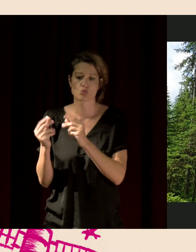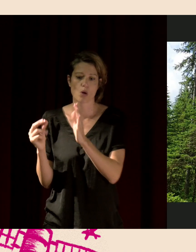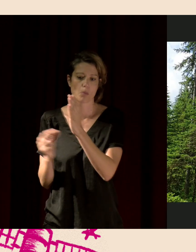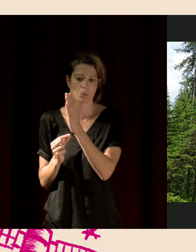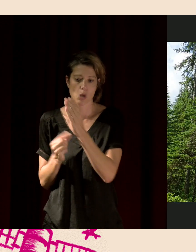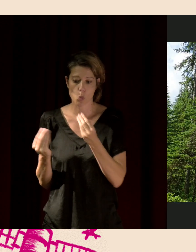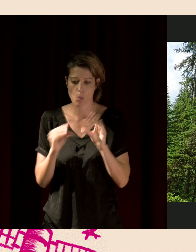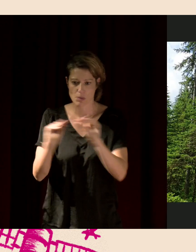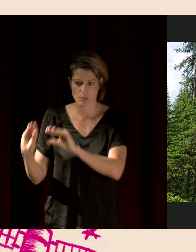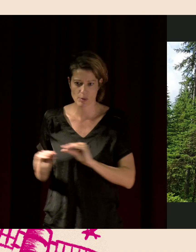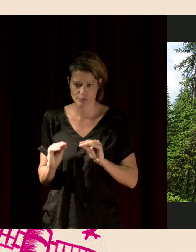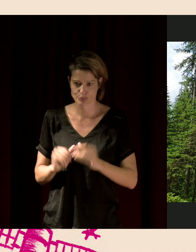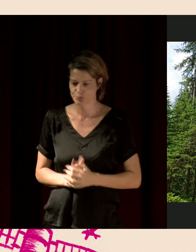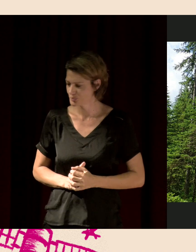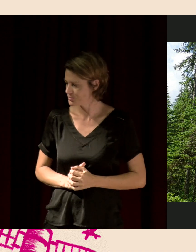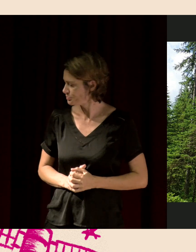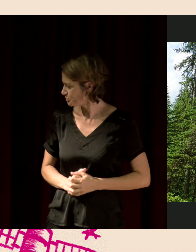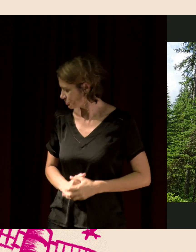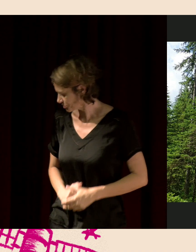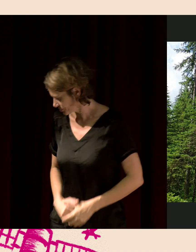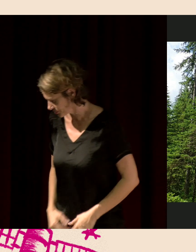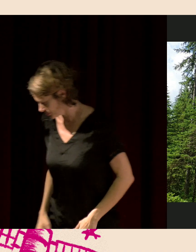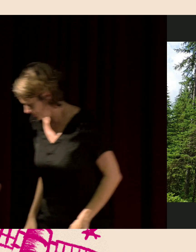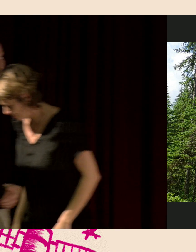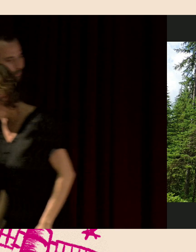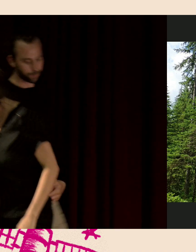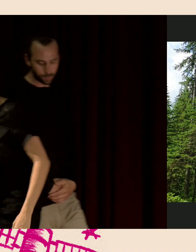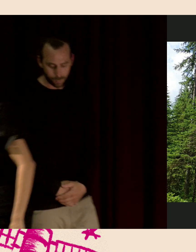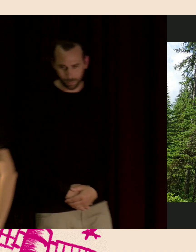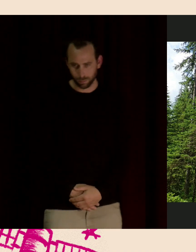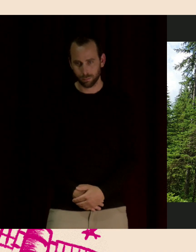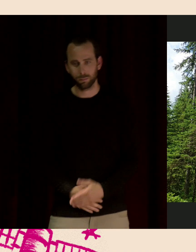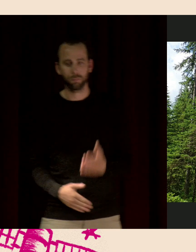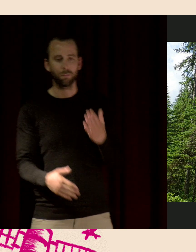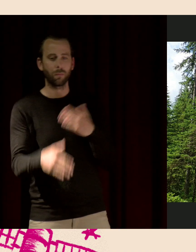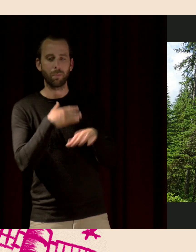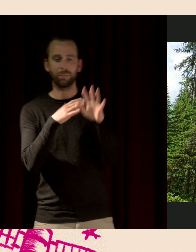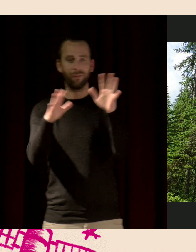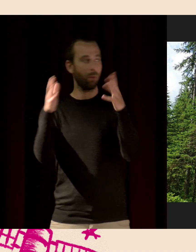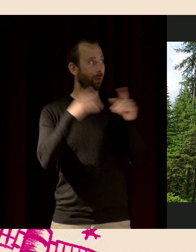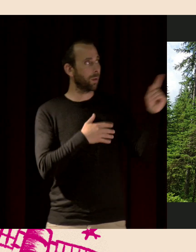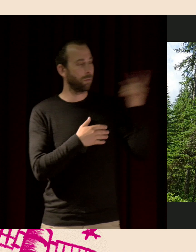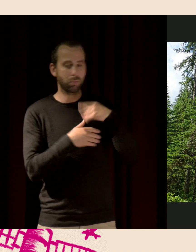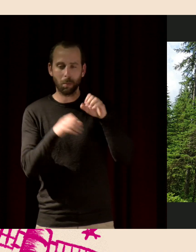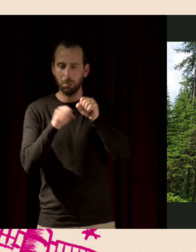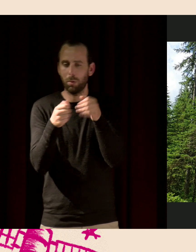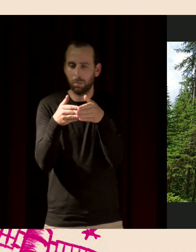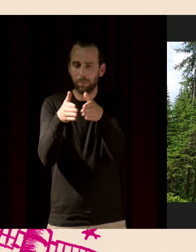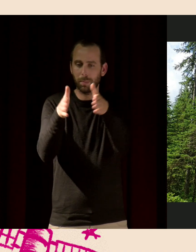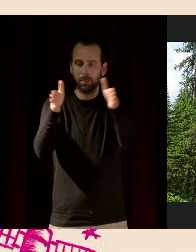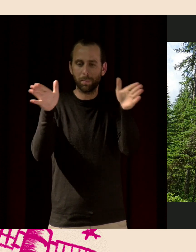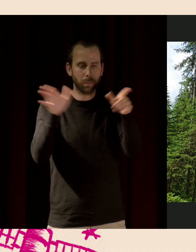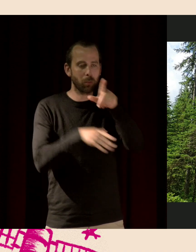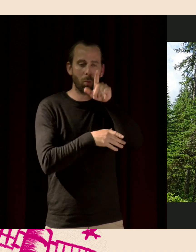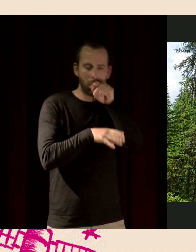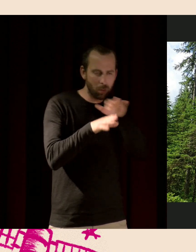Alors dans cette forêt, on peut encore élargir notre point d'écoute. On est parti d'une population, une espèce d'oiseau, des communautés d'oiseaux, des fonctions écologiques, et là, va